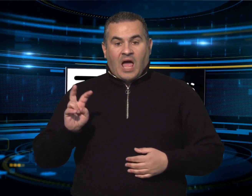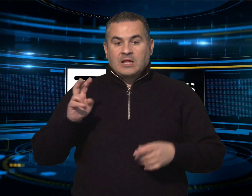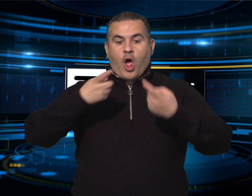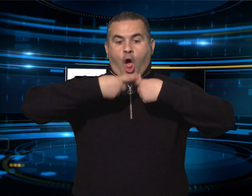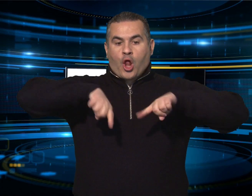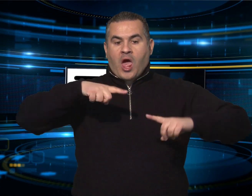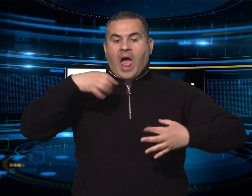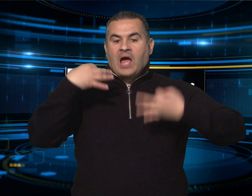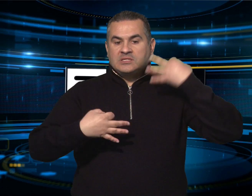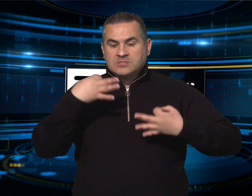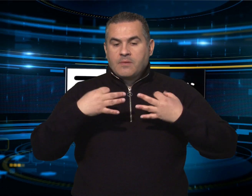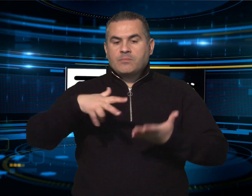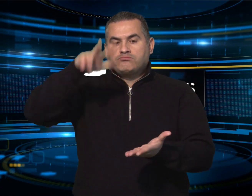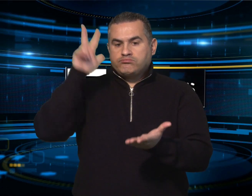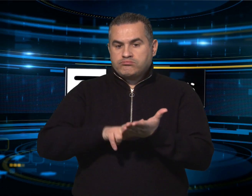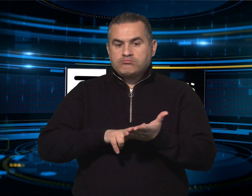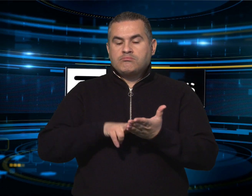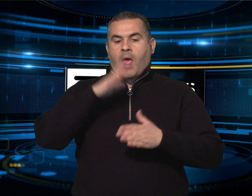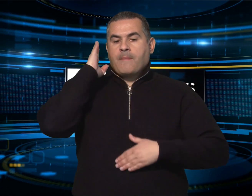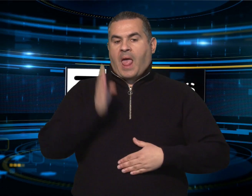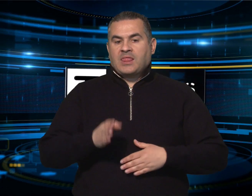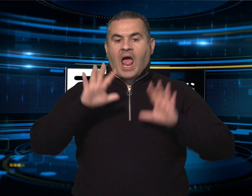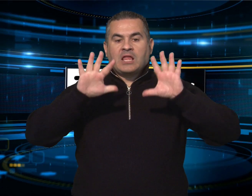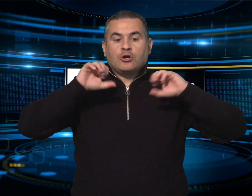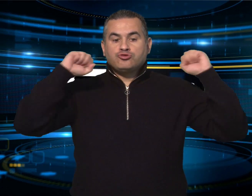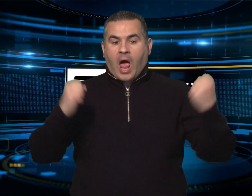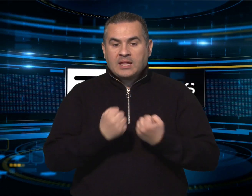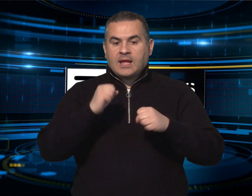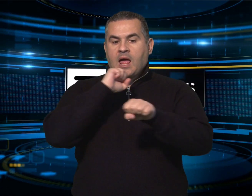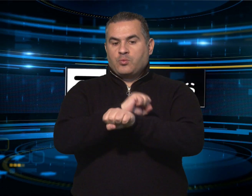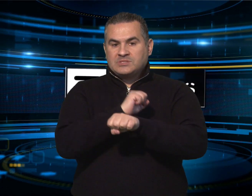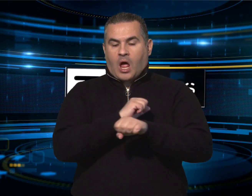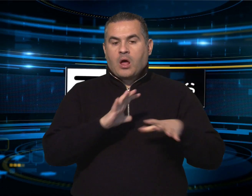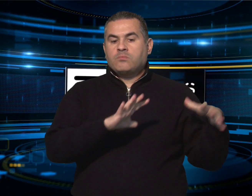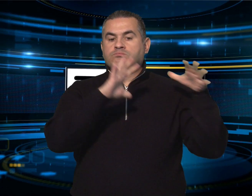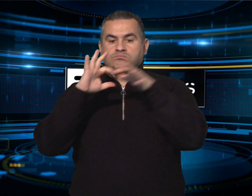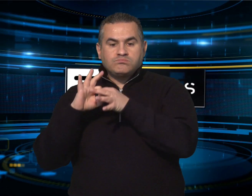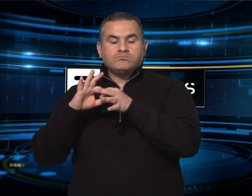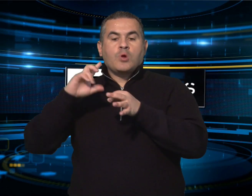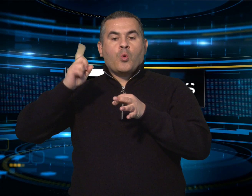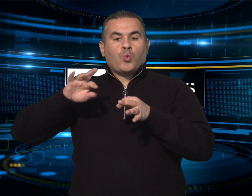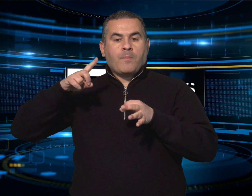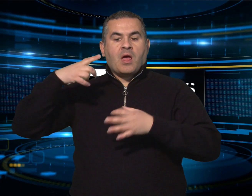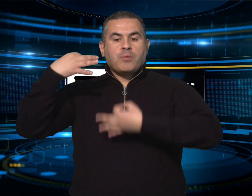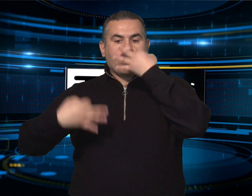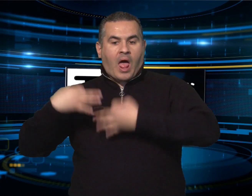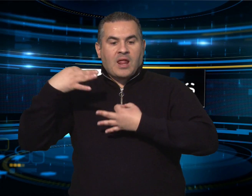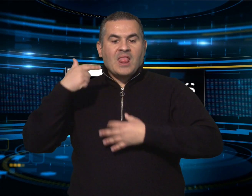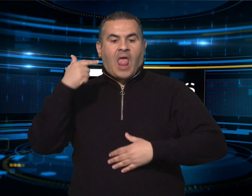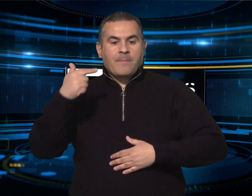La Corte d'Assesa d'Appello di Sassari ha confermato la pena di dieci anni di reclusione inflitta agli in primo grado dal gruppo del Tribunale di Tempio a carico di